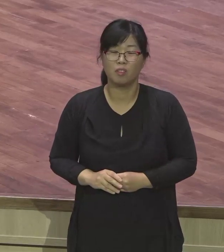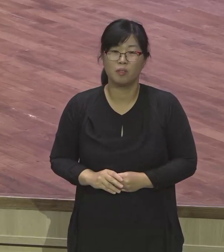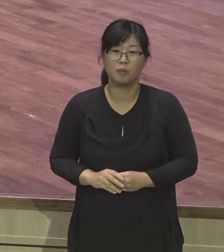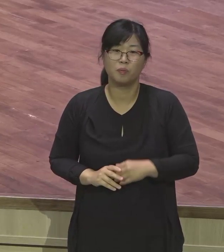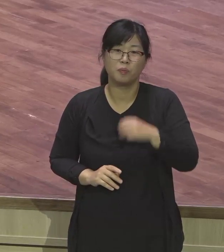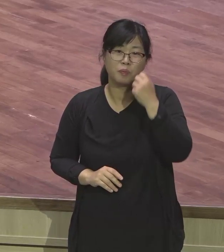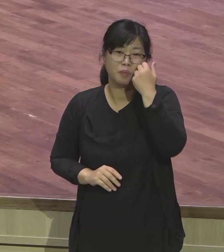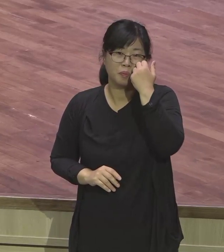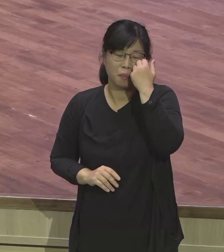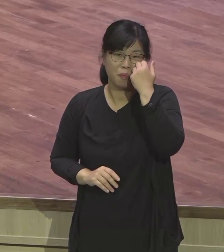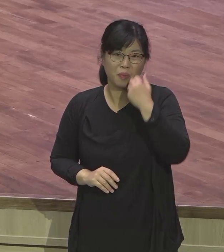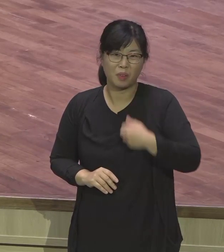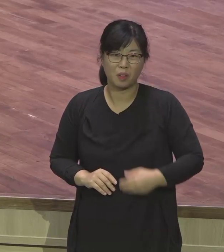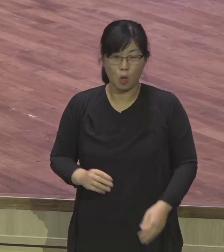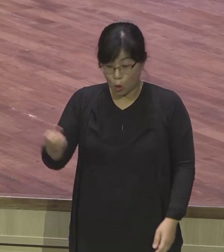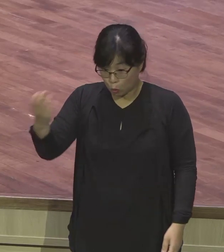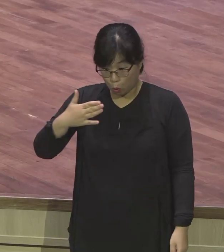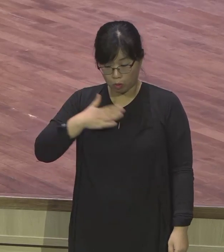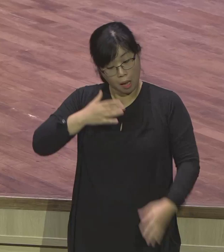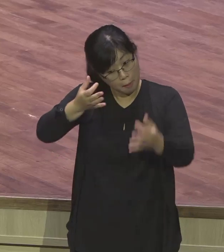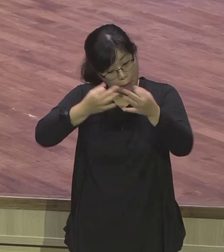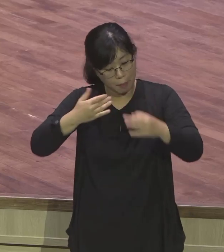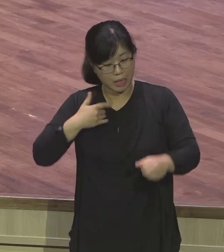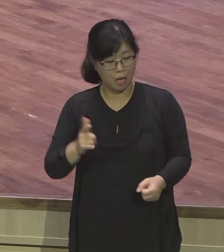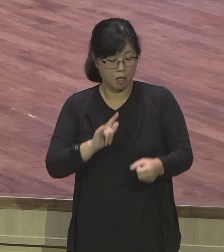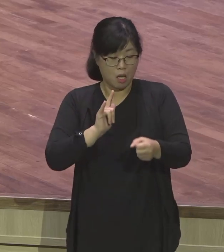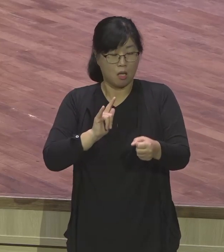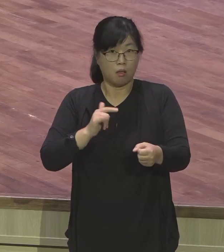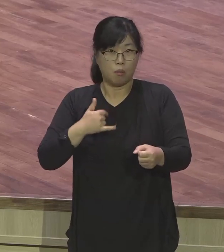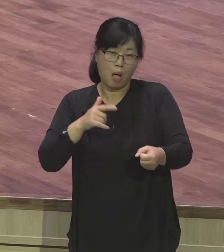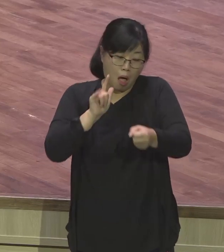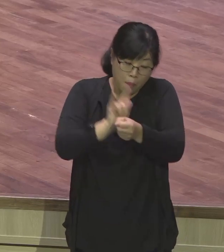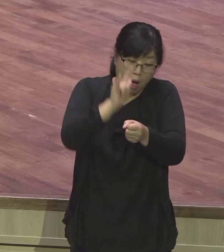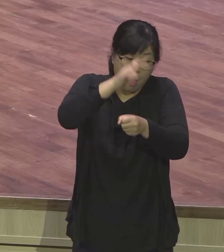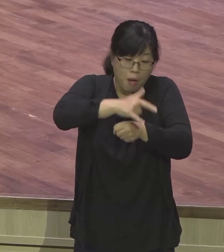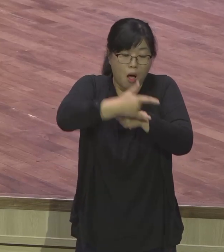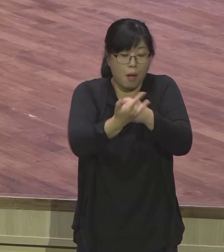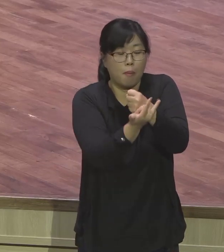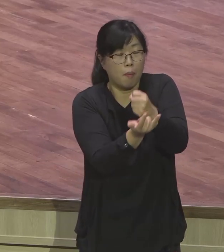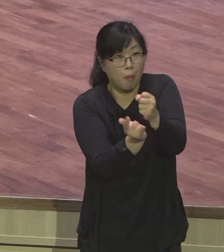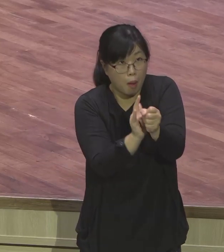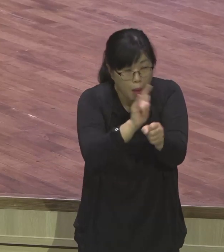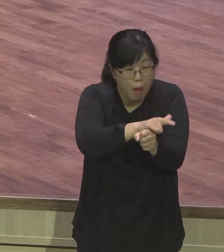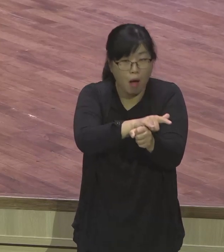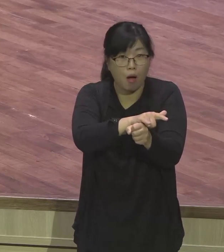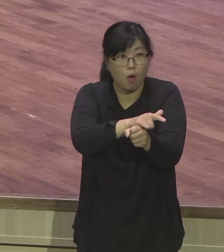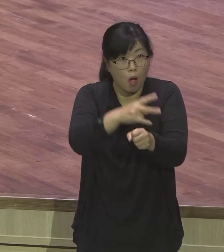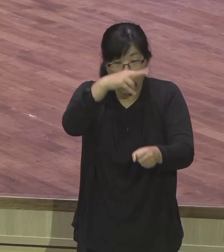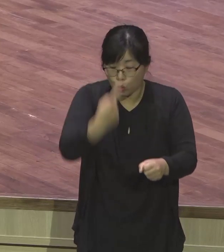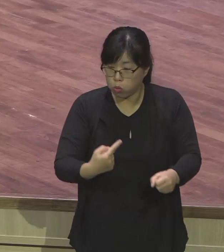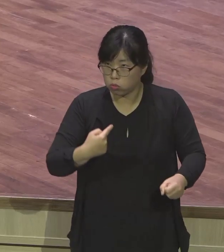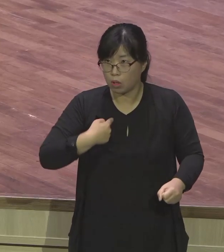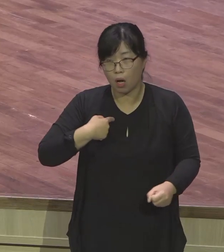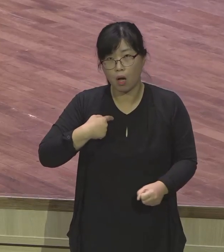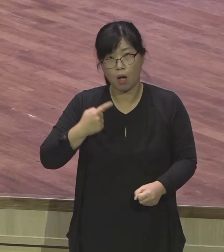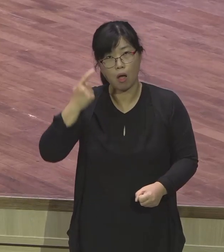세계를 돌리고 와도 어제와는 오늘 시차도 없다니까요. 그렇지. 하도 연단을 많이 받아가지고 시차